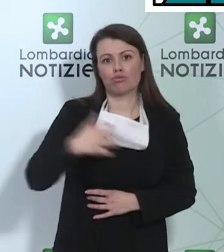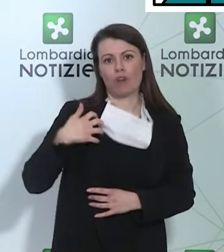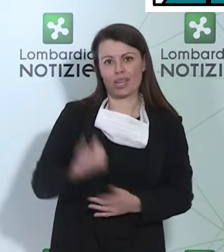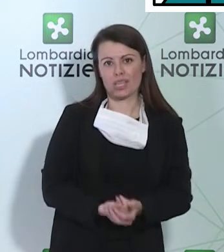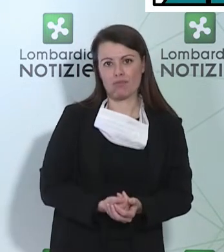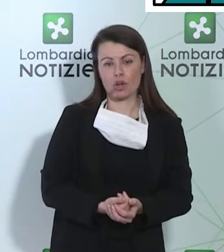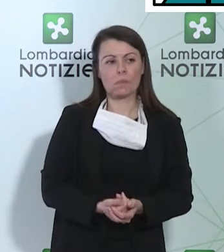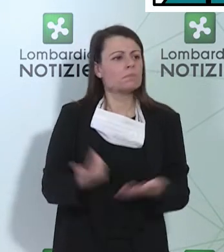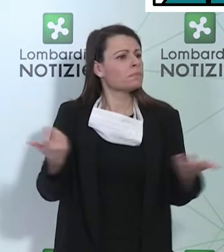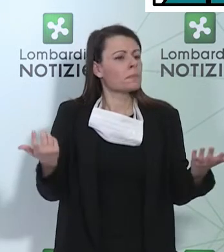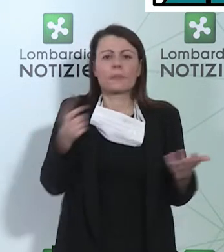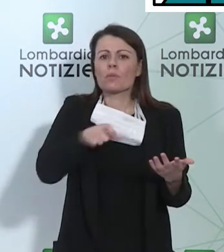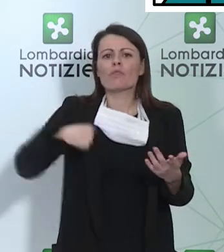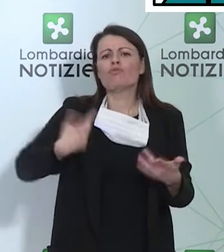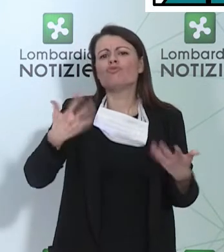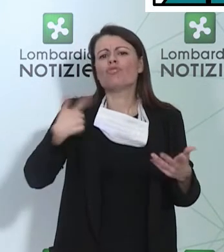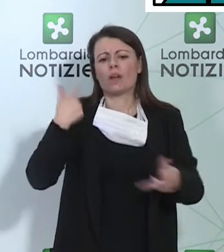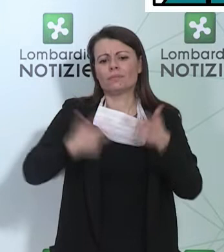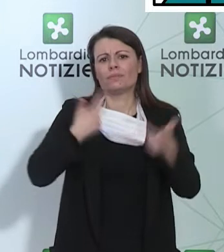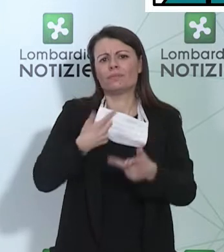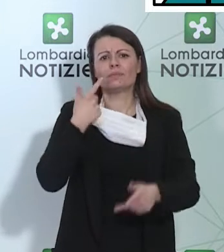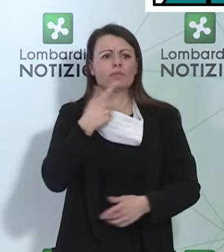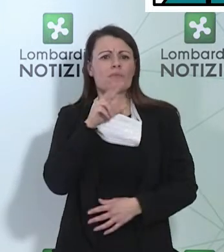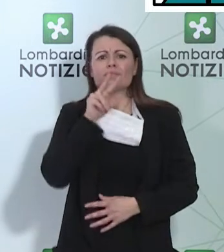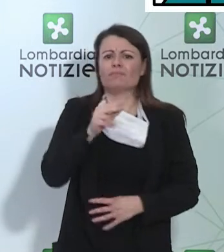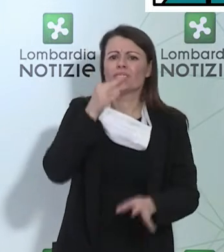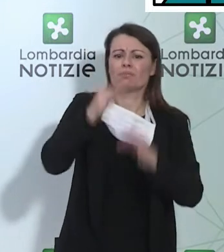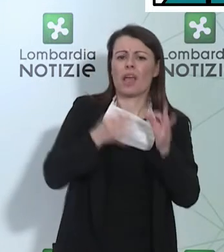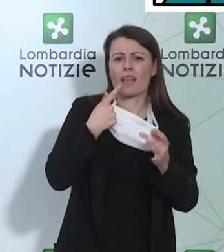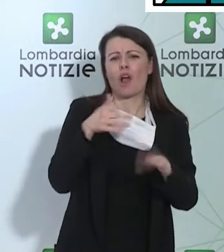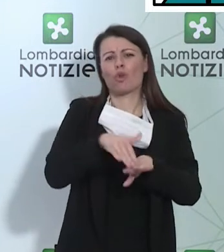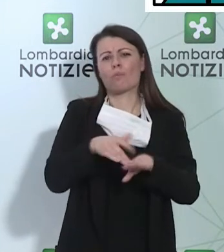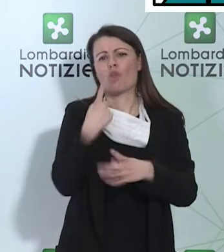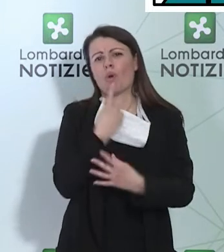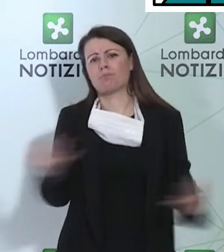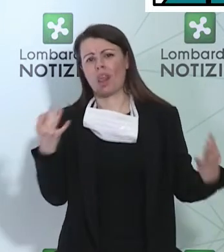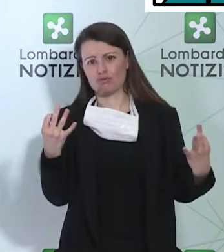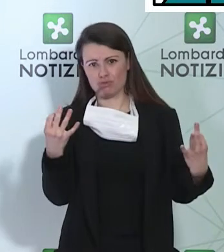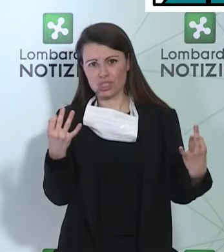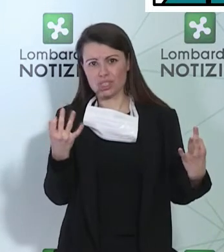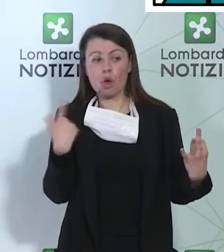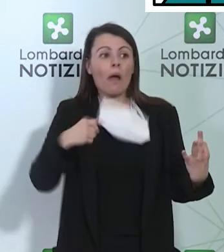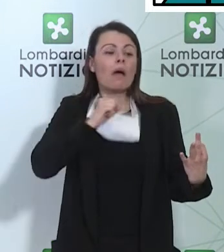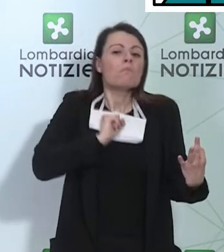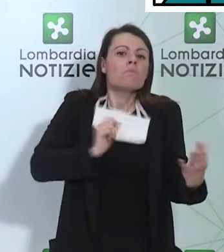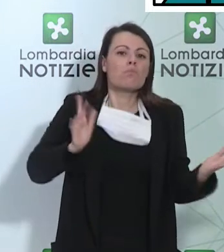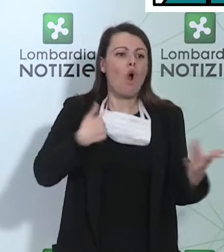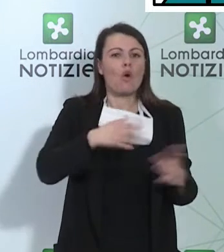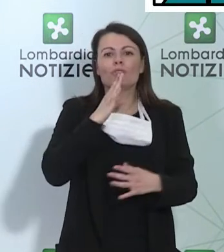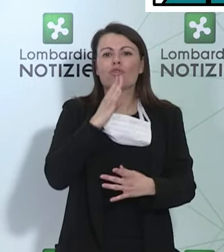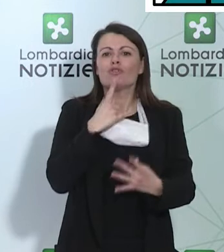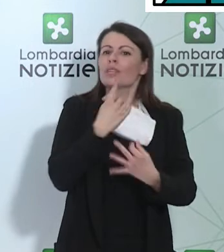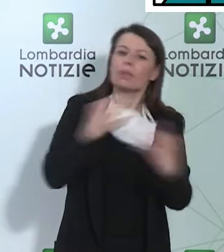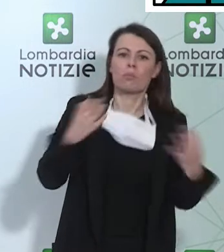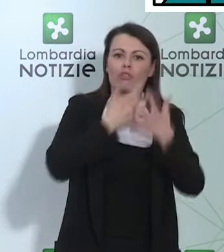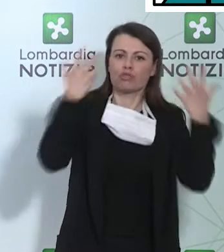in maniera precisa, ma evidentemente non sufficientemente precisa, ai sindaci in occasione delle tante